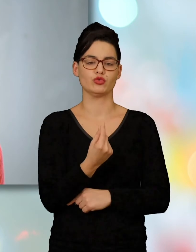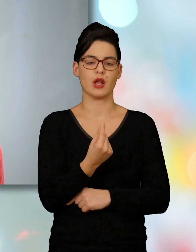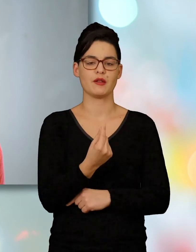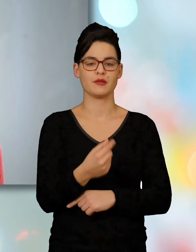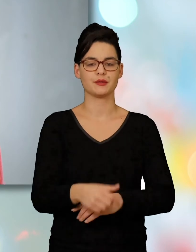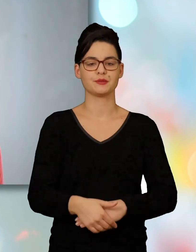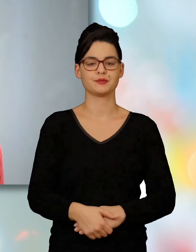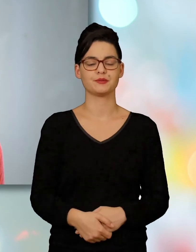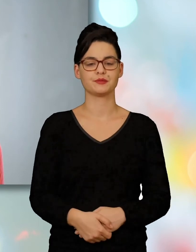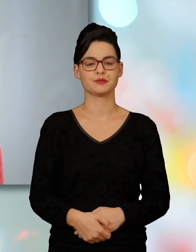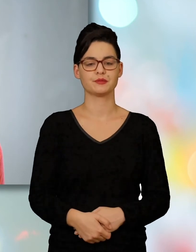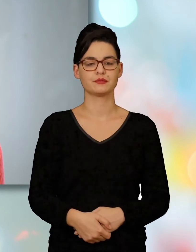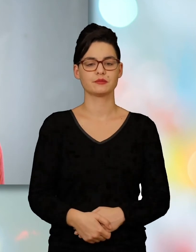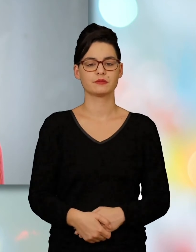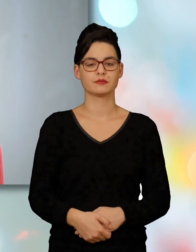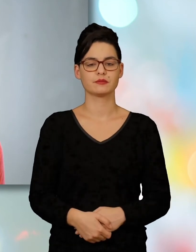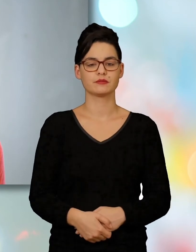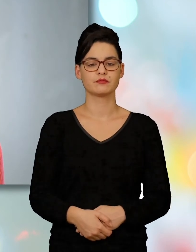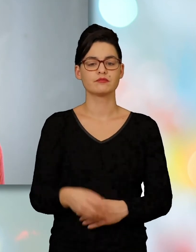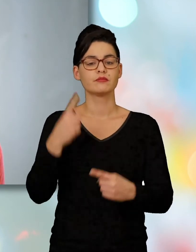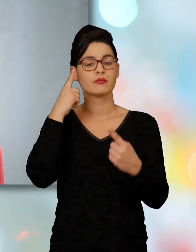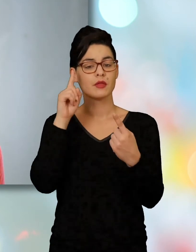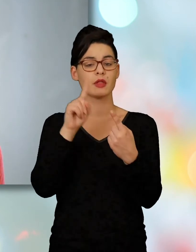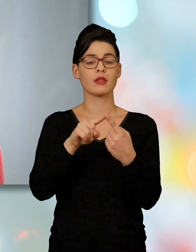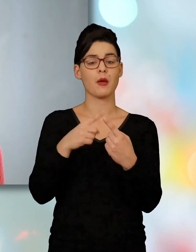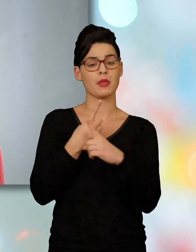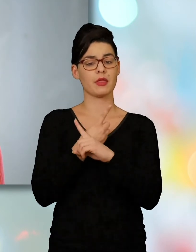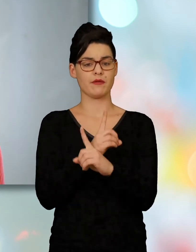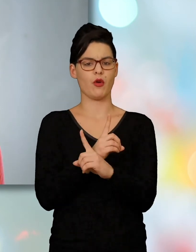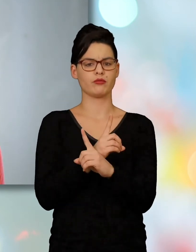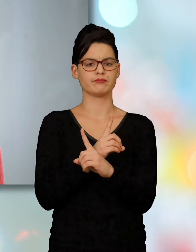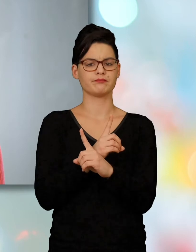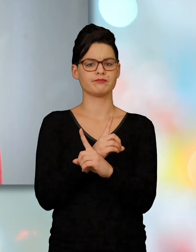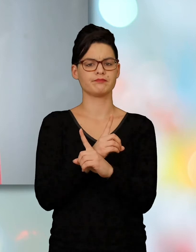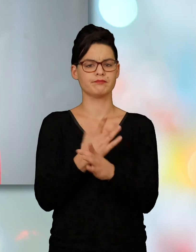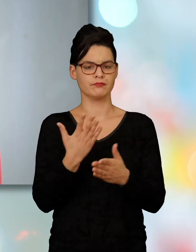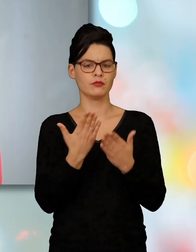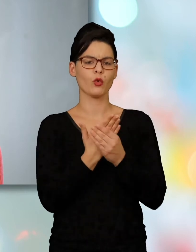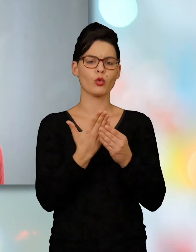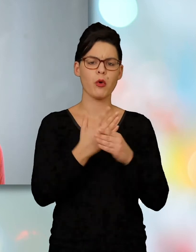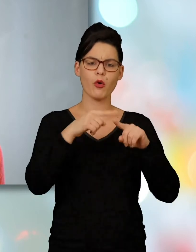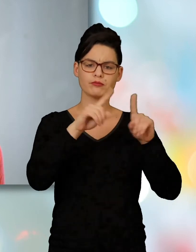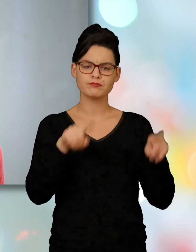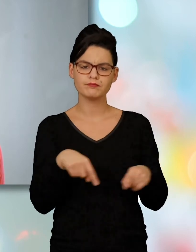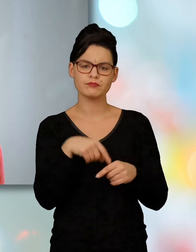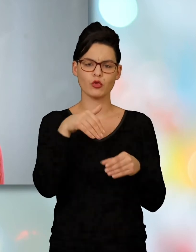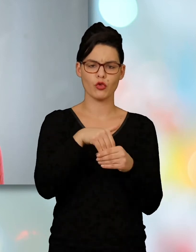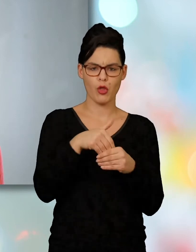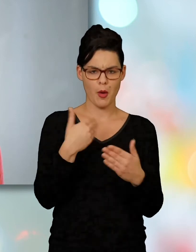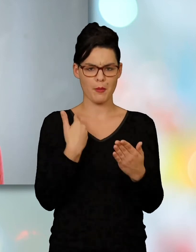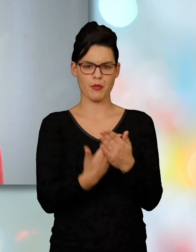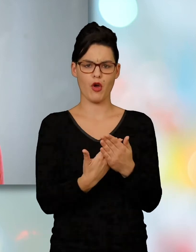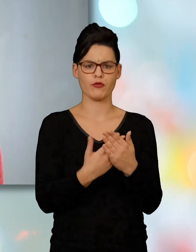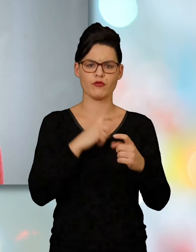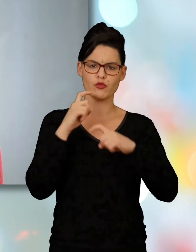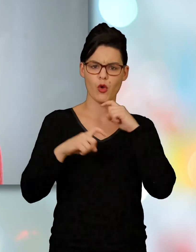droit au séjour des femmes étrangères victimes de violences. Pour faire valoir ce droit, il faut